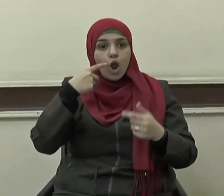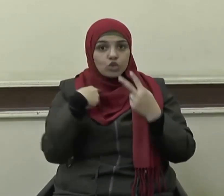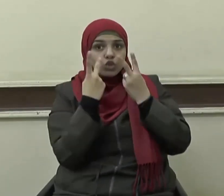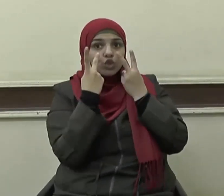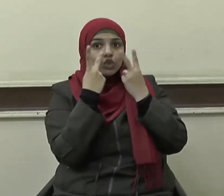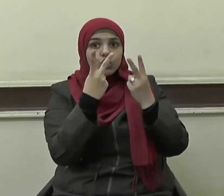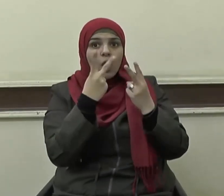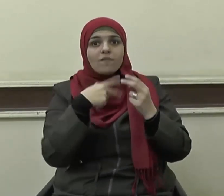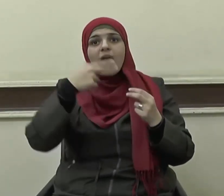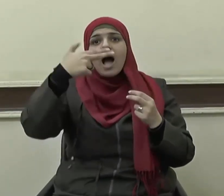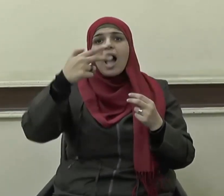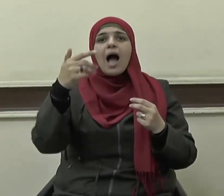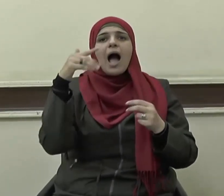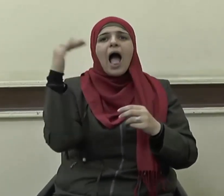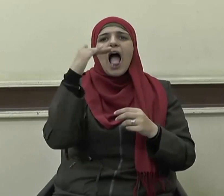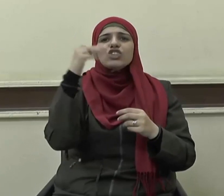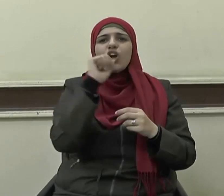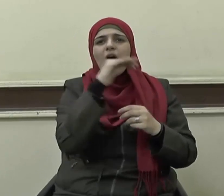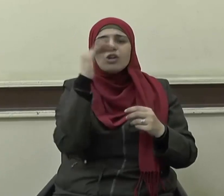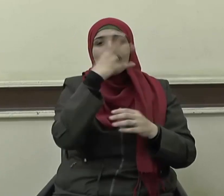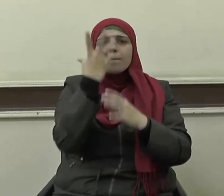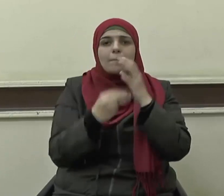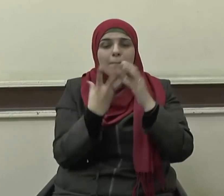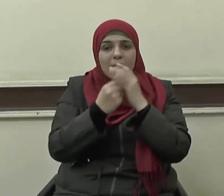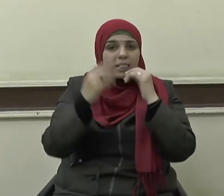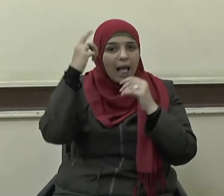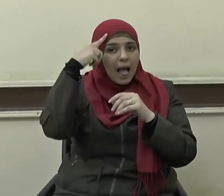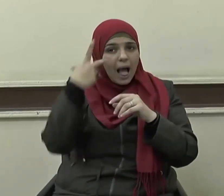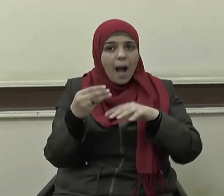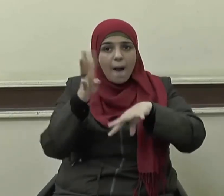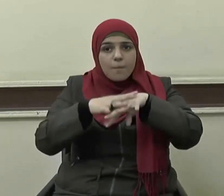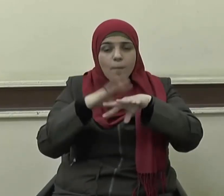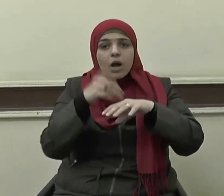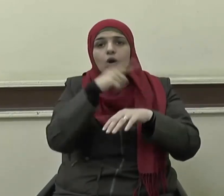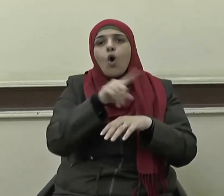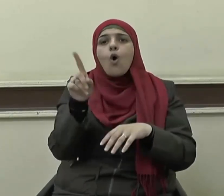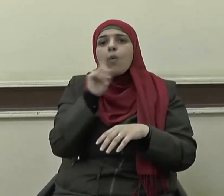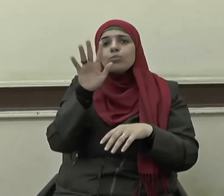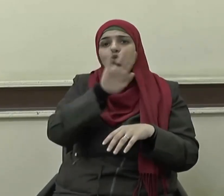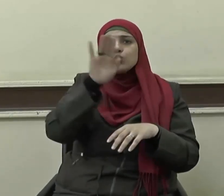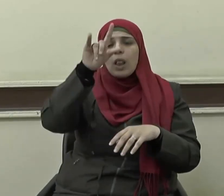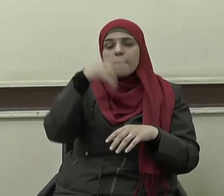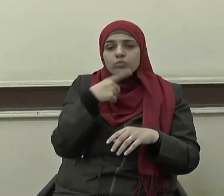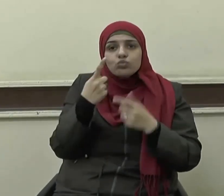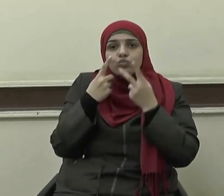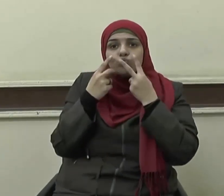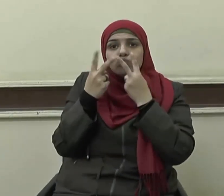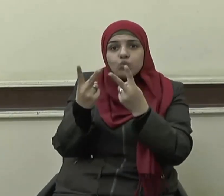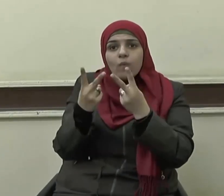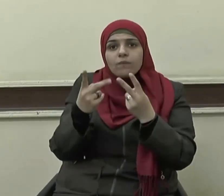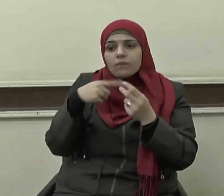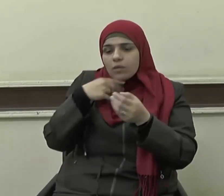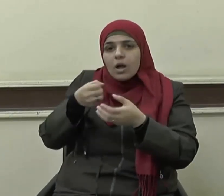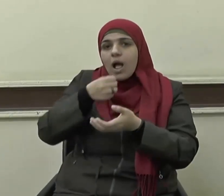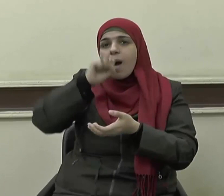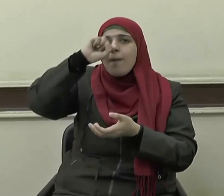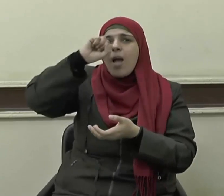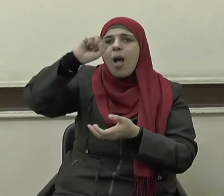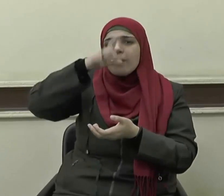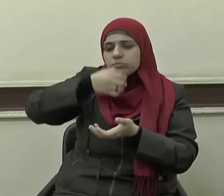عائشة بنت أبي بكر وأم سليم تنقلان القرب على متونهما